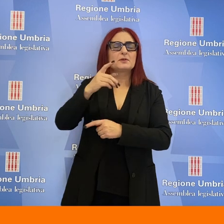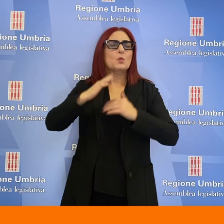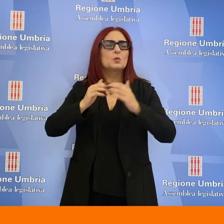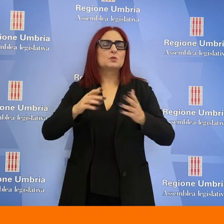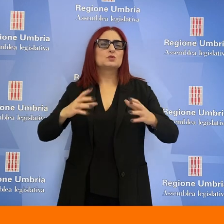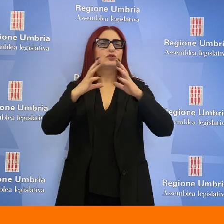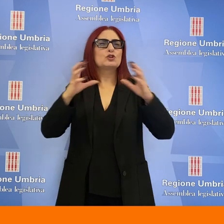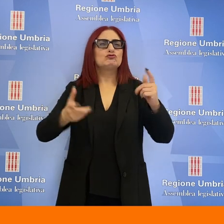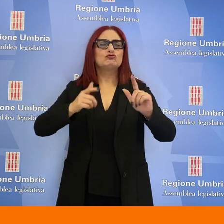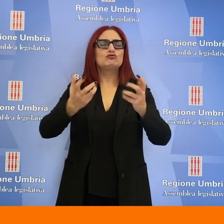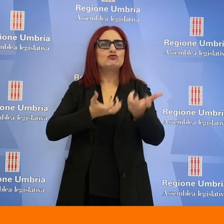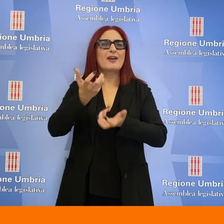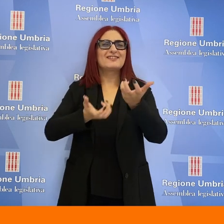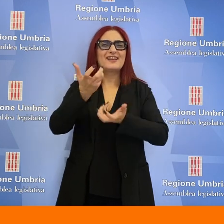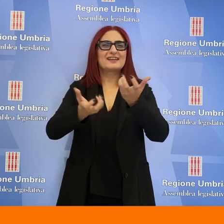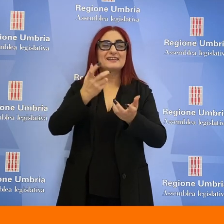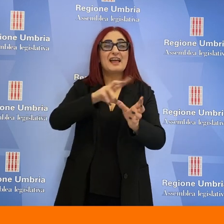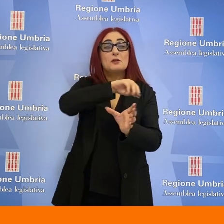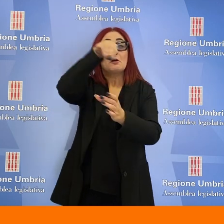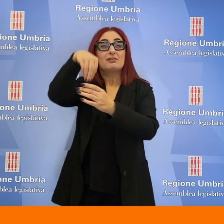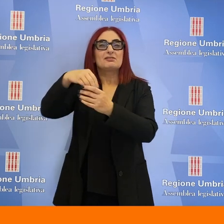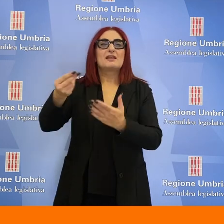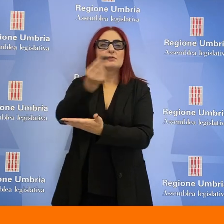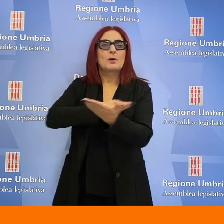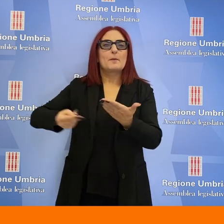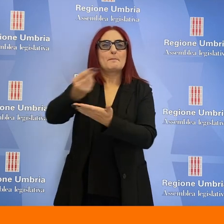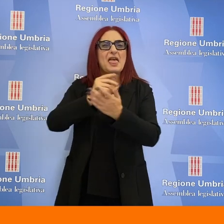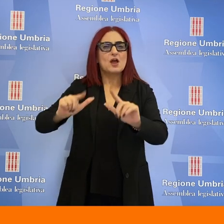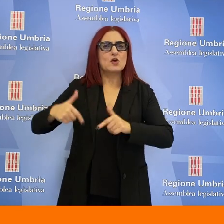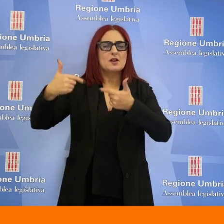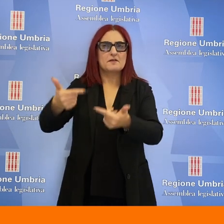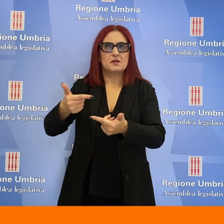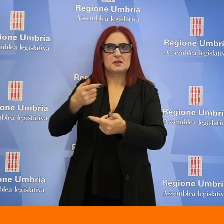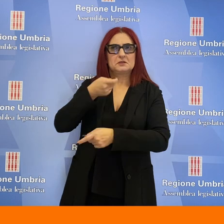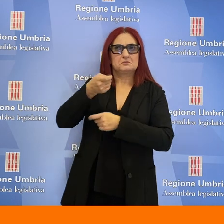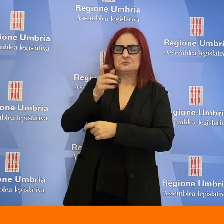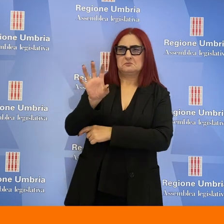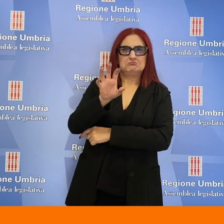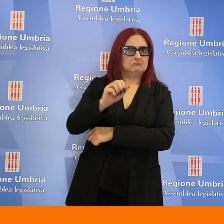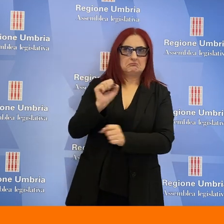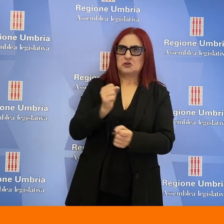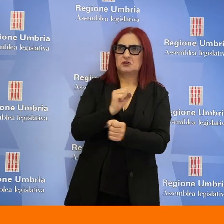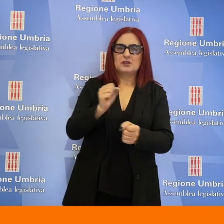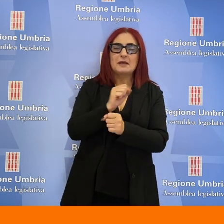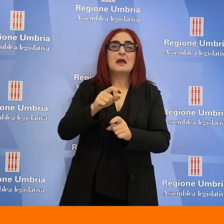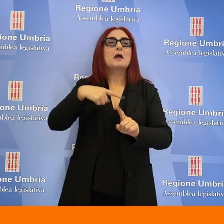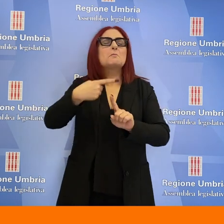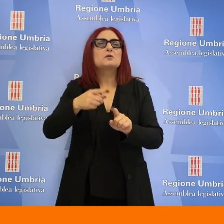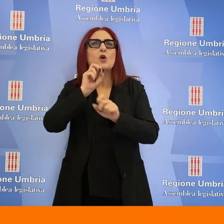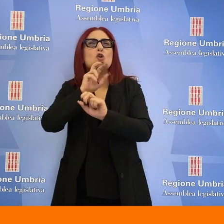inceneritore indicati nel piano dei rifiuti sono inattendibili e di conseguenza lo sono anche le notizie sul presunto